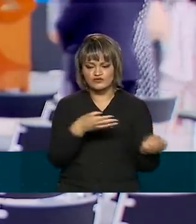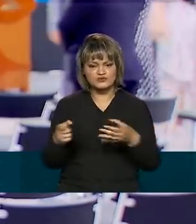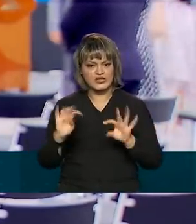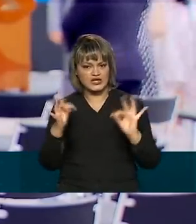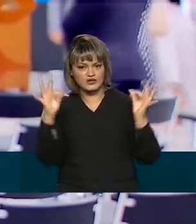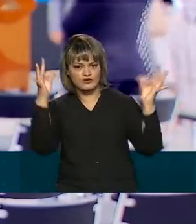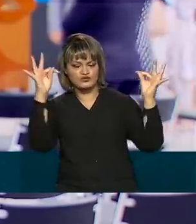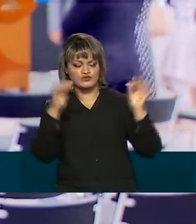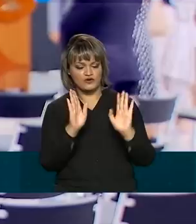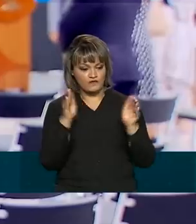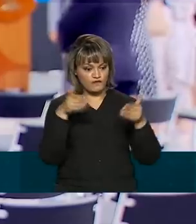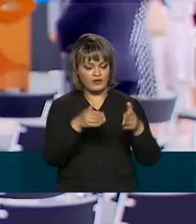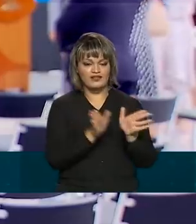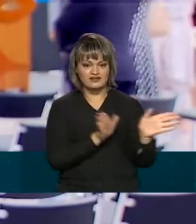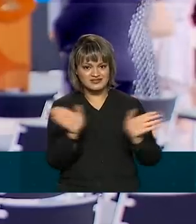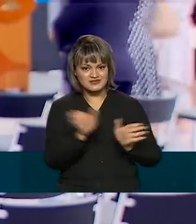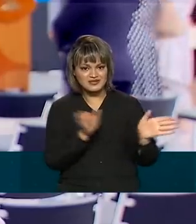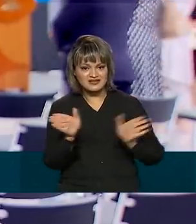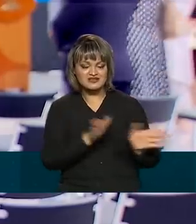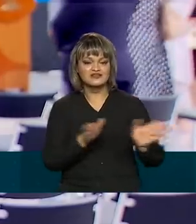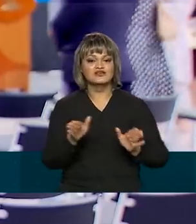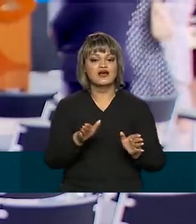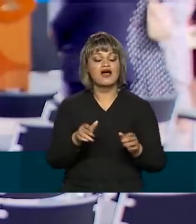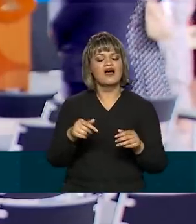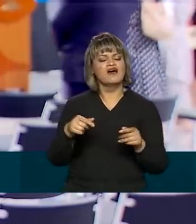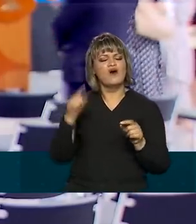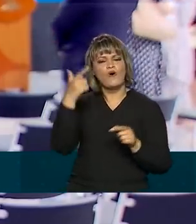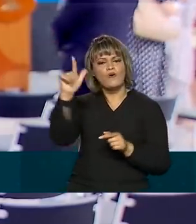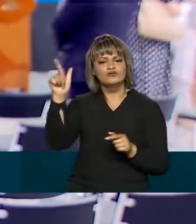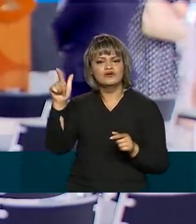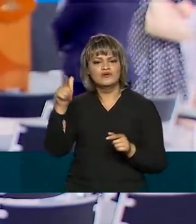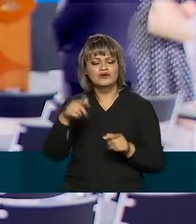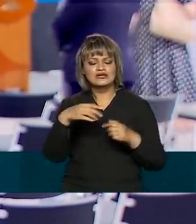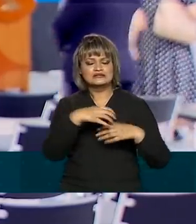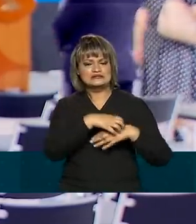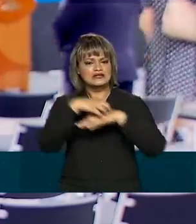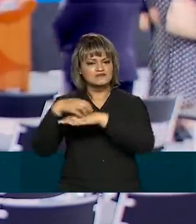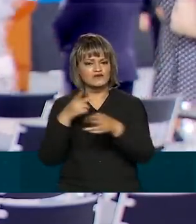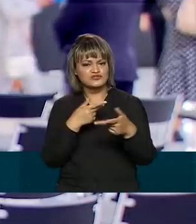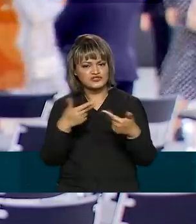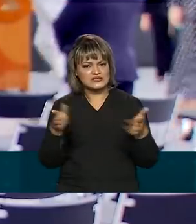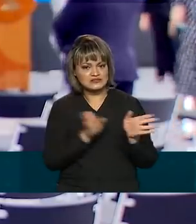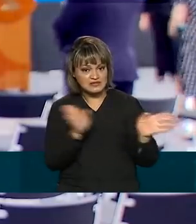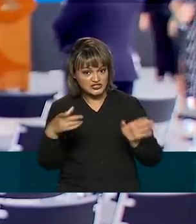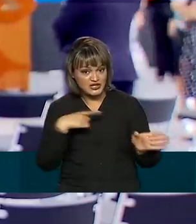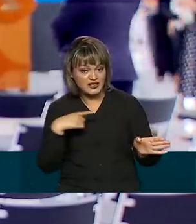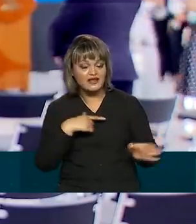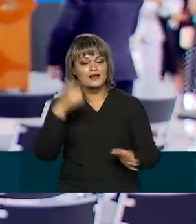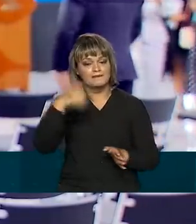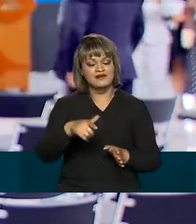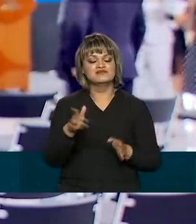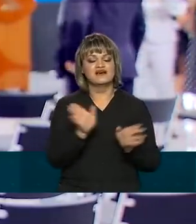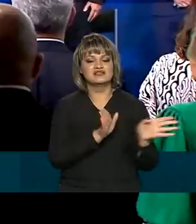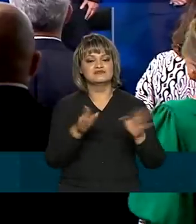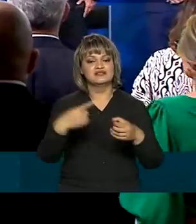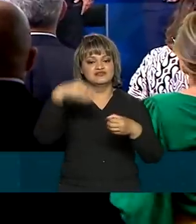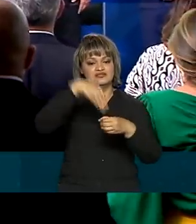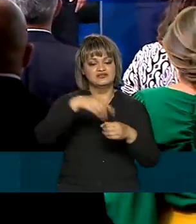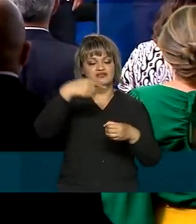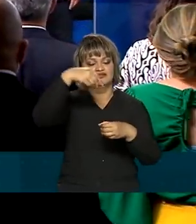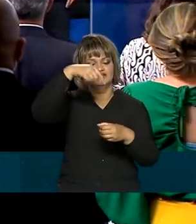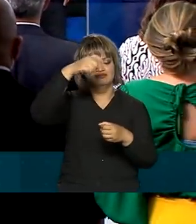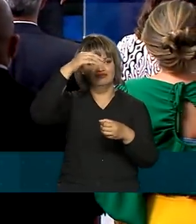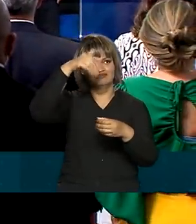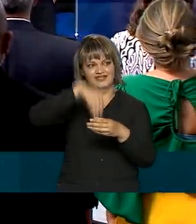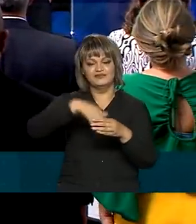tecnológica em acessibilidade, acessibilidade de transportes e acessibilidade urbanística. Na